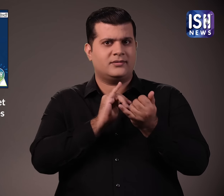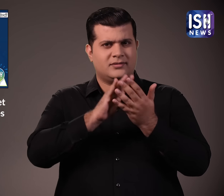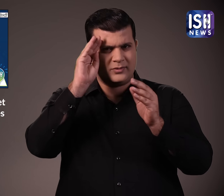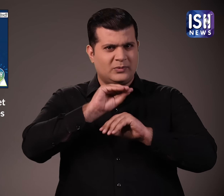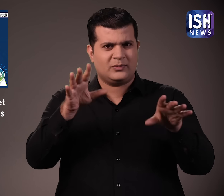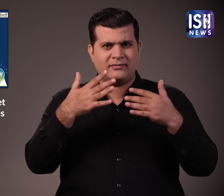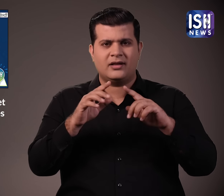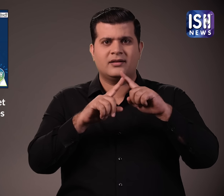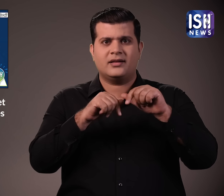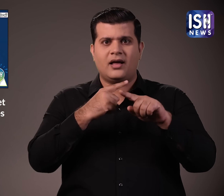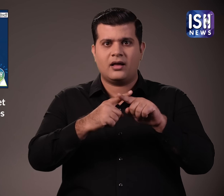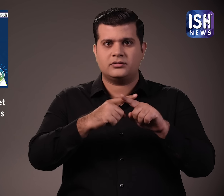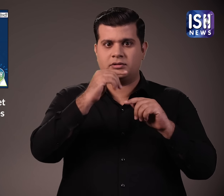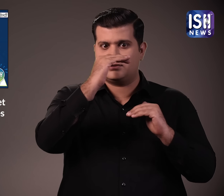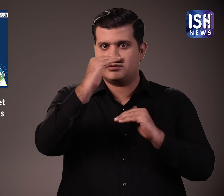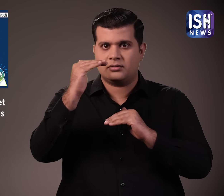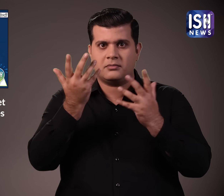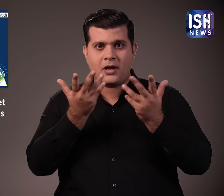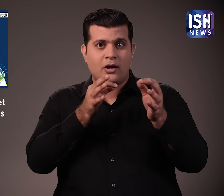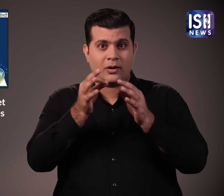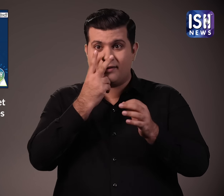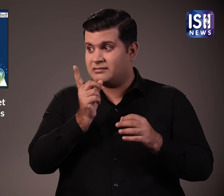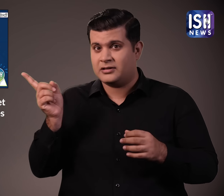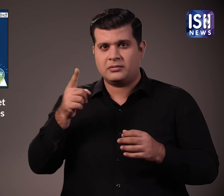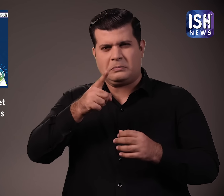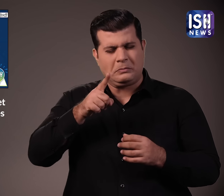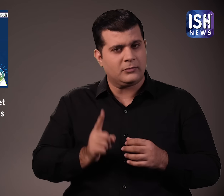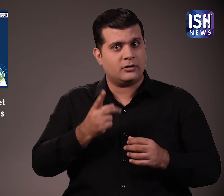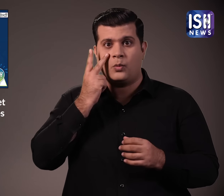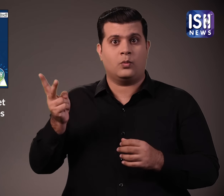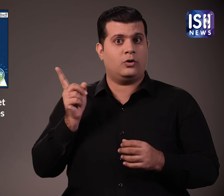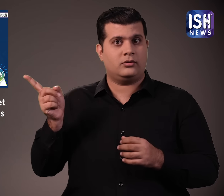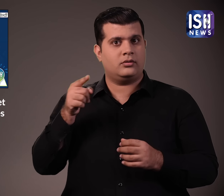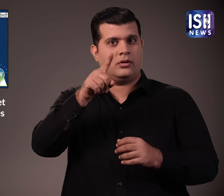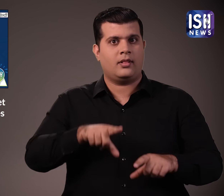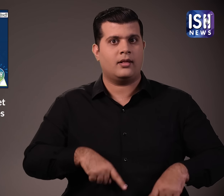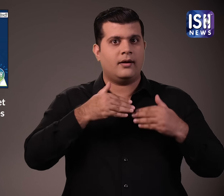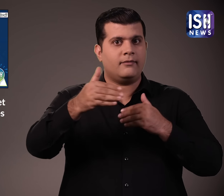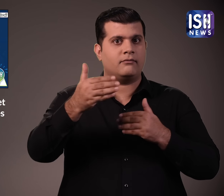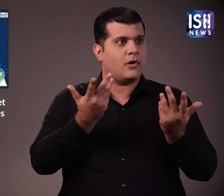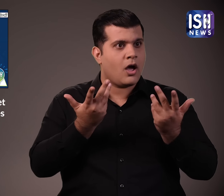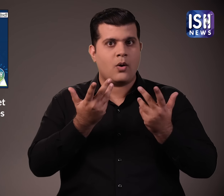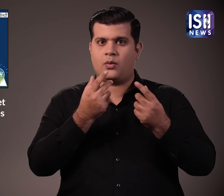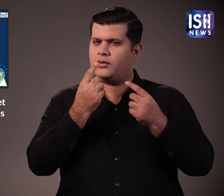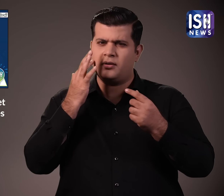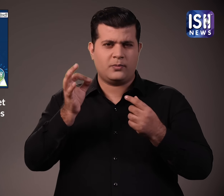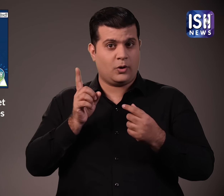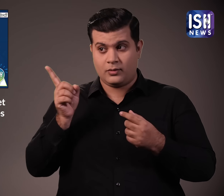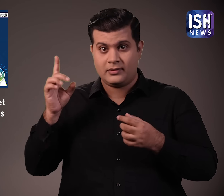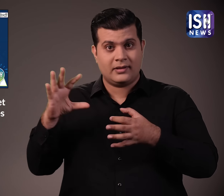News ने Tax Lab के बारे में बताया था, यहां देखे आपको इसे जरूर देखना चाहिए क्योंकि ये जीवन के लिए महत्वपूर्ण है